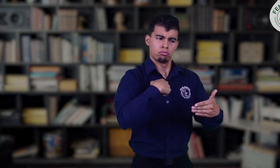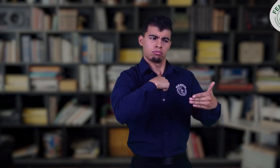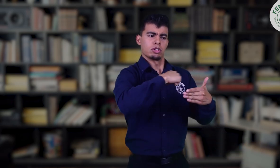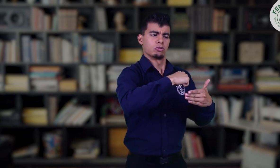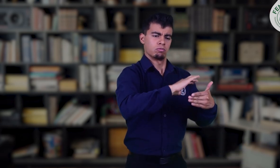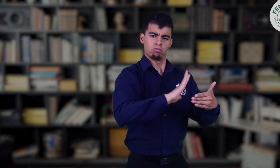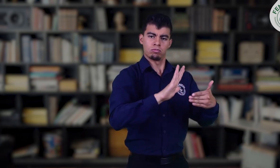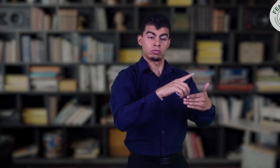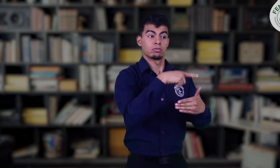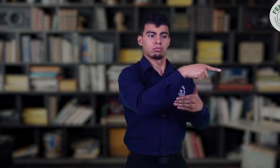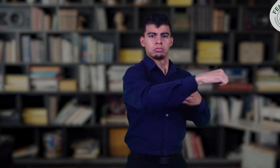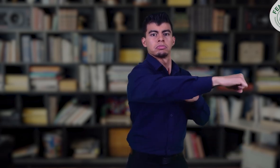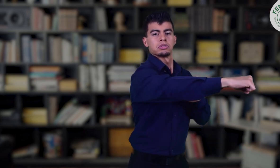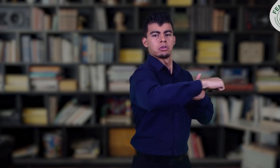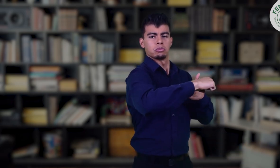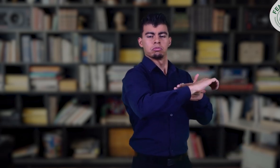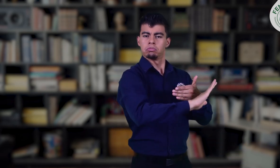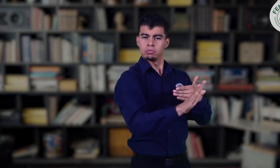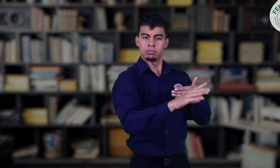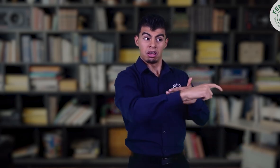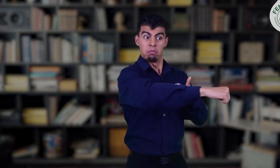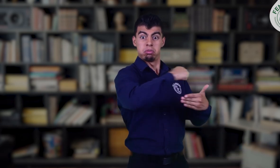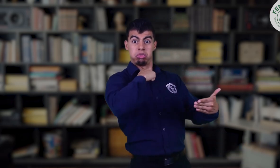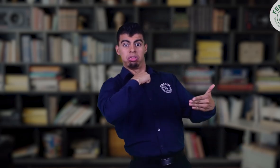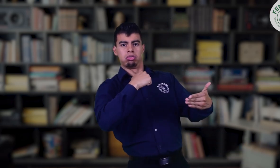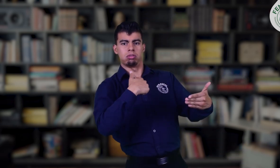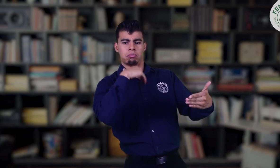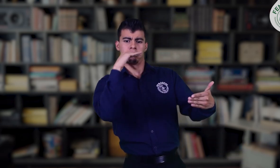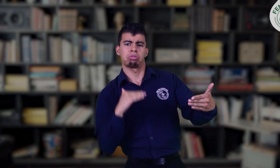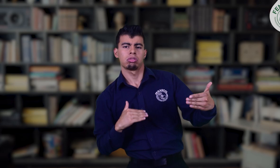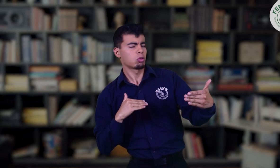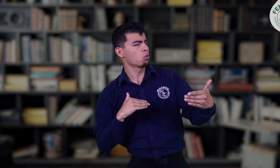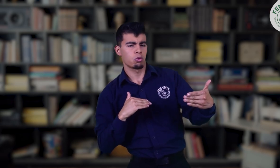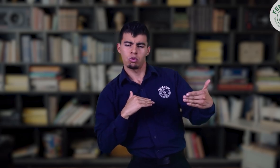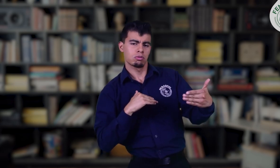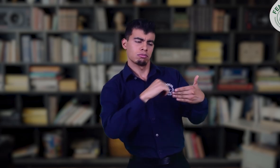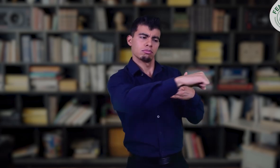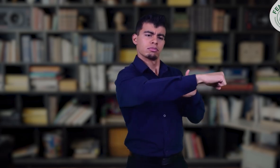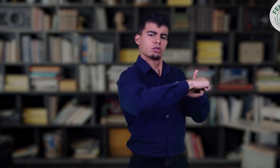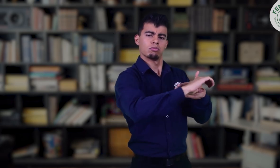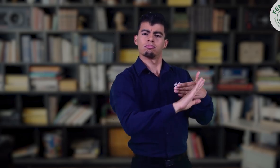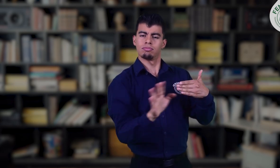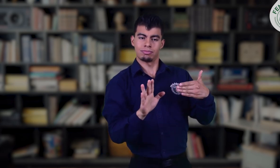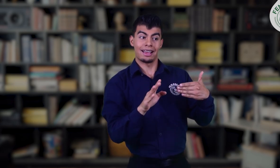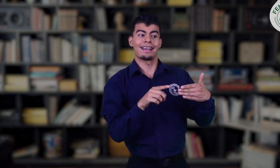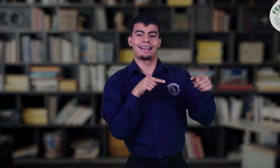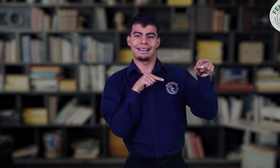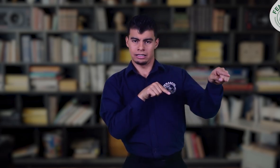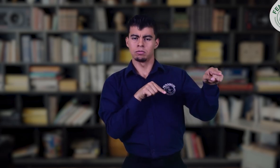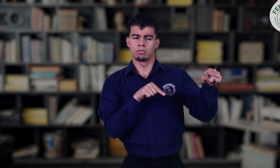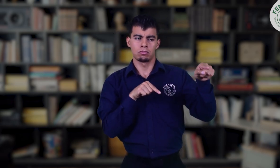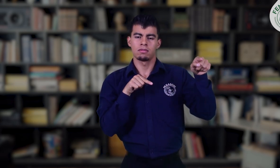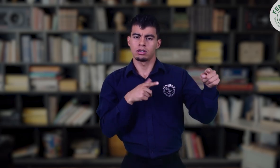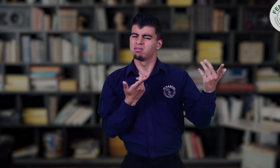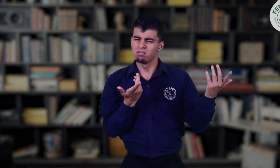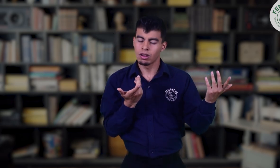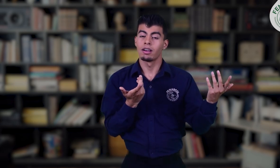disminuir o evitar el goce de los derechos de otra persona. Todos los derechos tienen estos